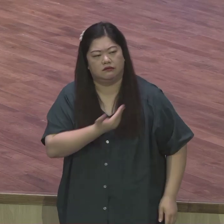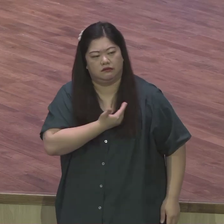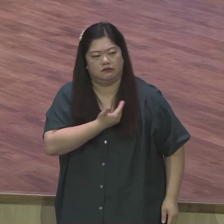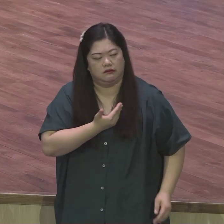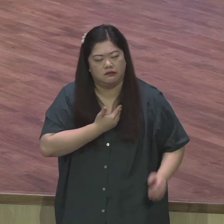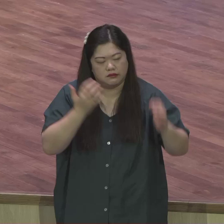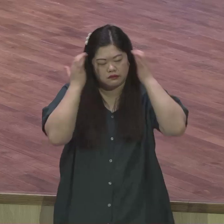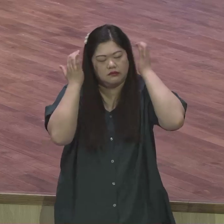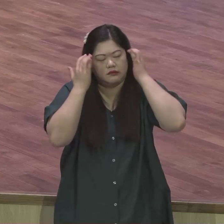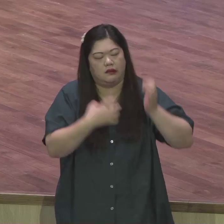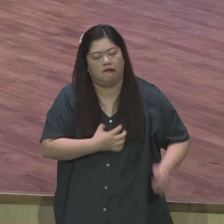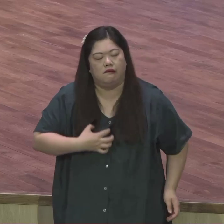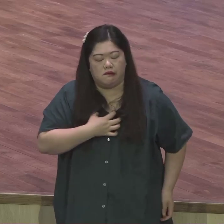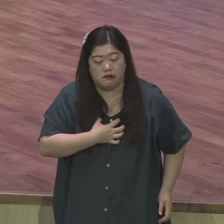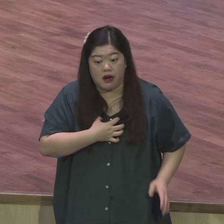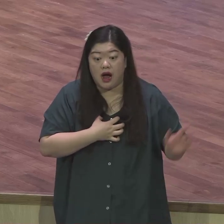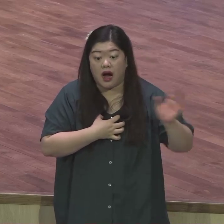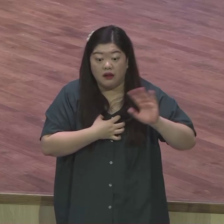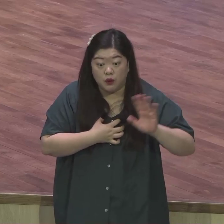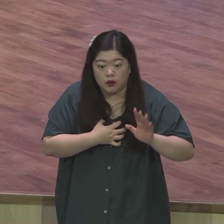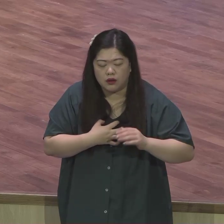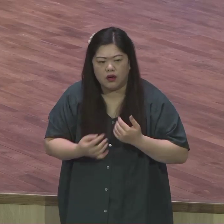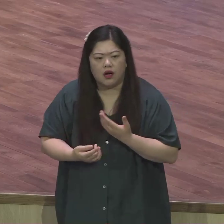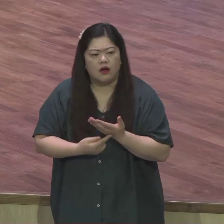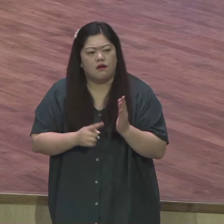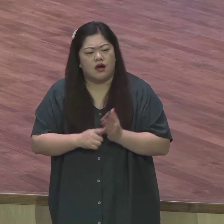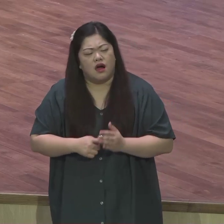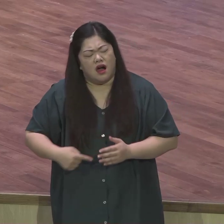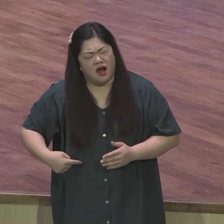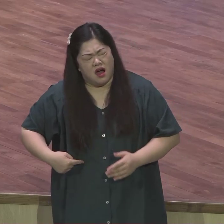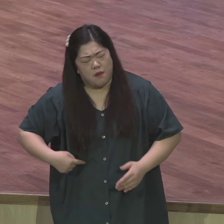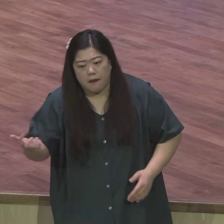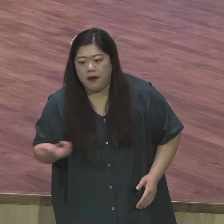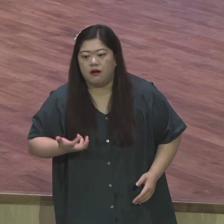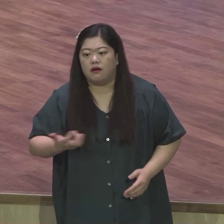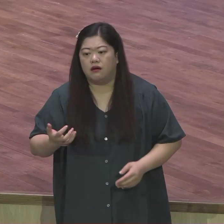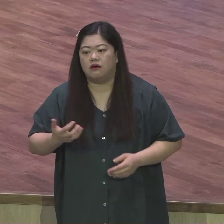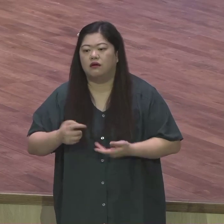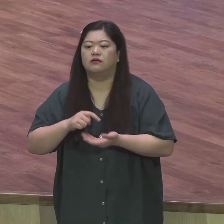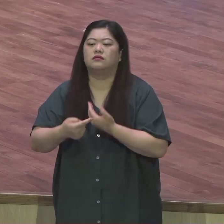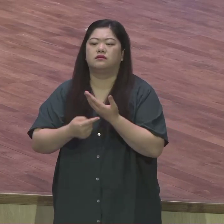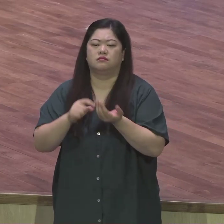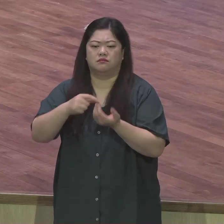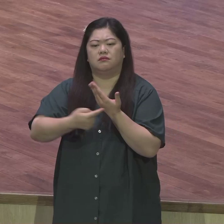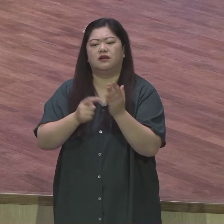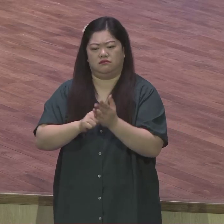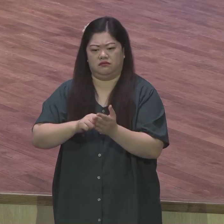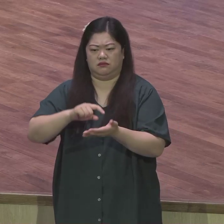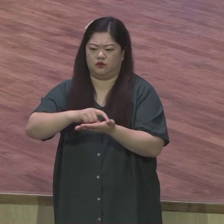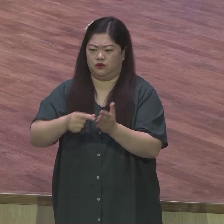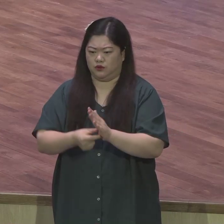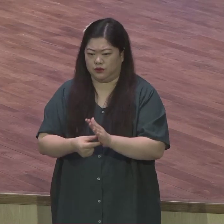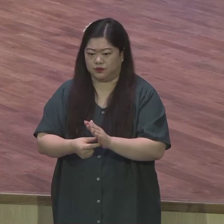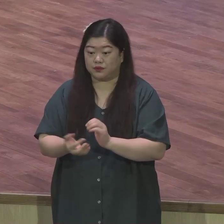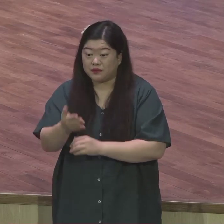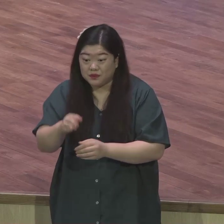심정 이 복음을 증거지 않으면 가슴이 불타 불신자 보면 안타깝게